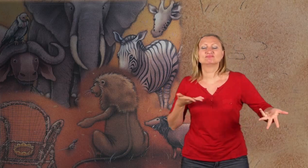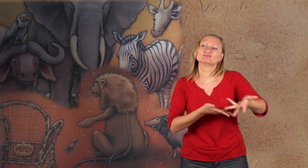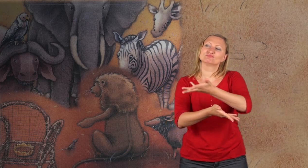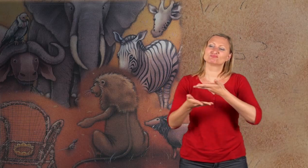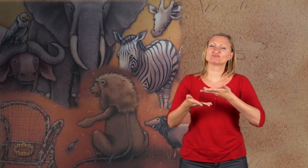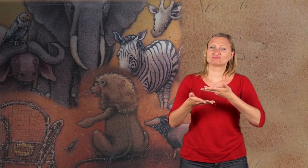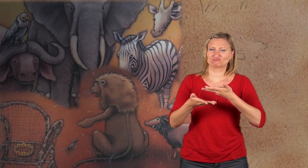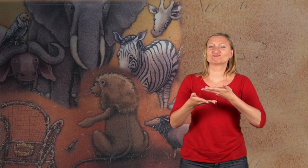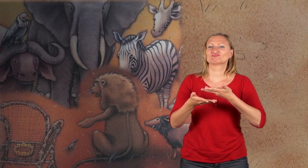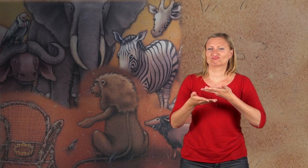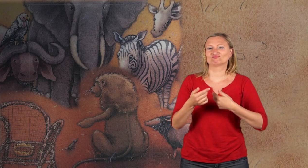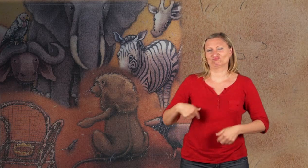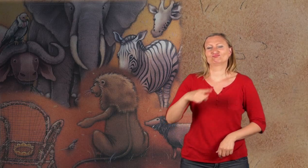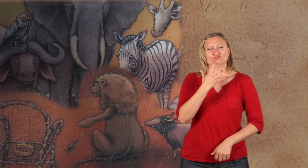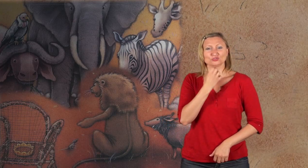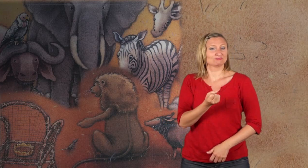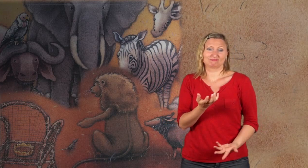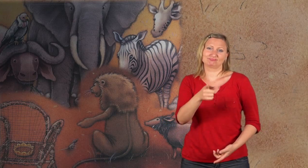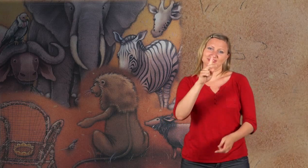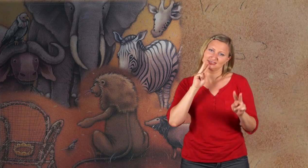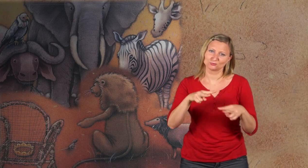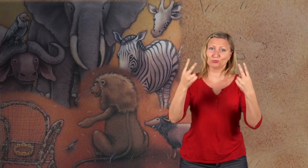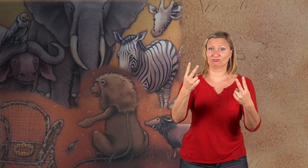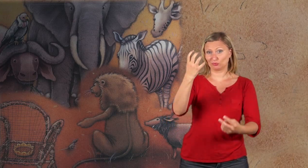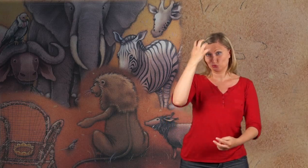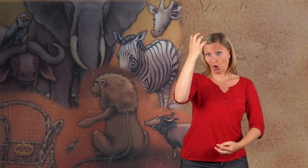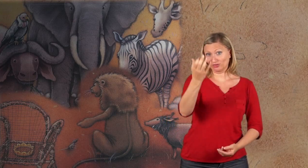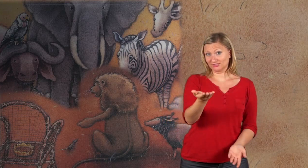Lieber Leo, wir Tiere möchten, dass du wieder unser König bist.